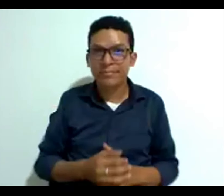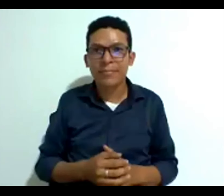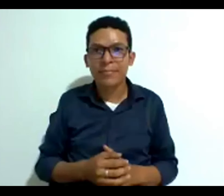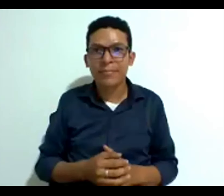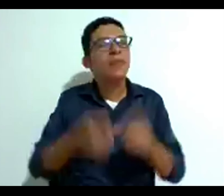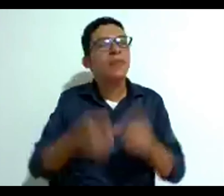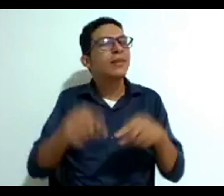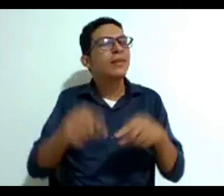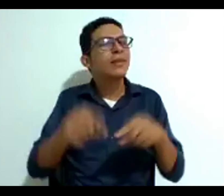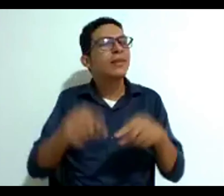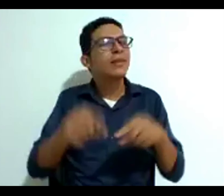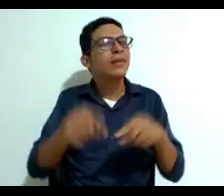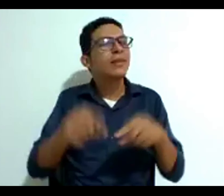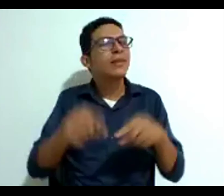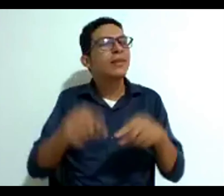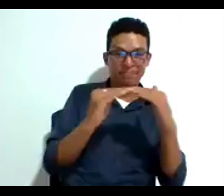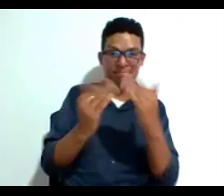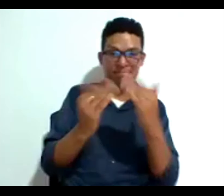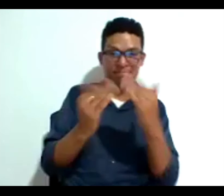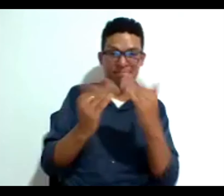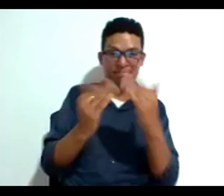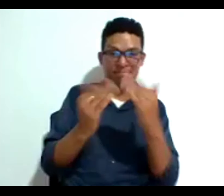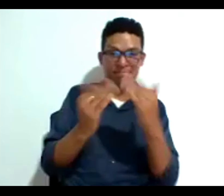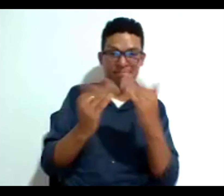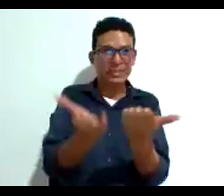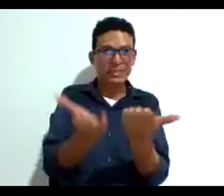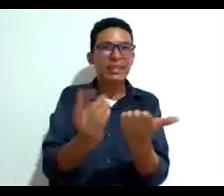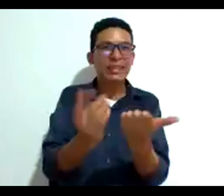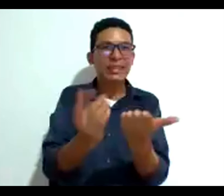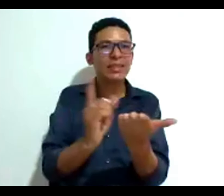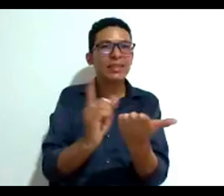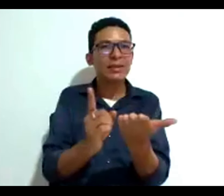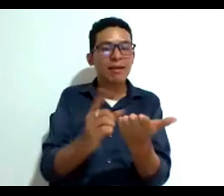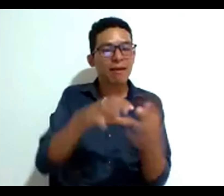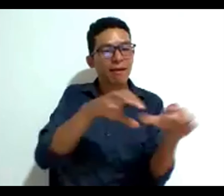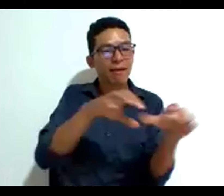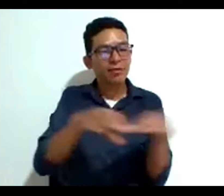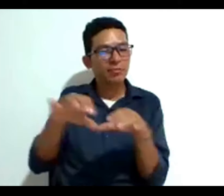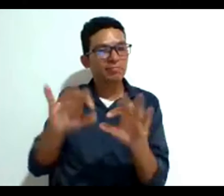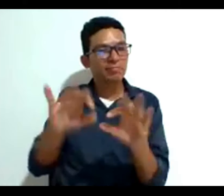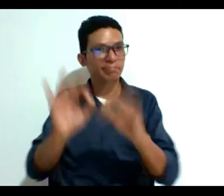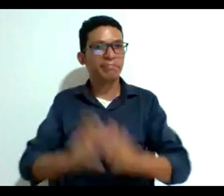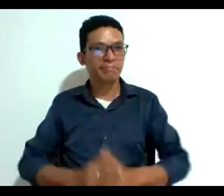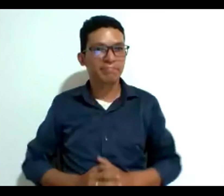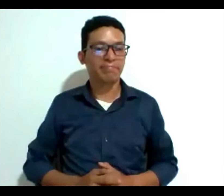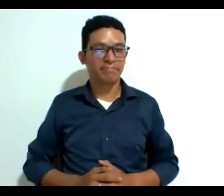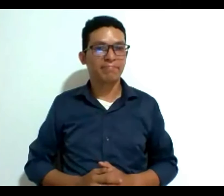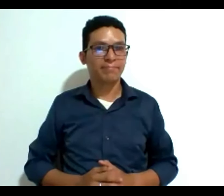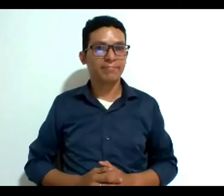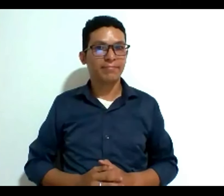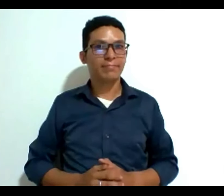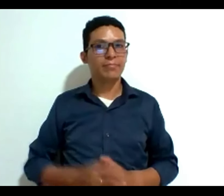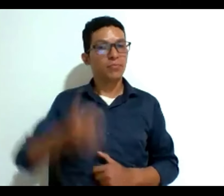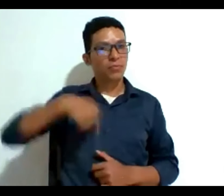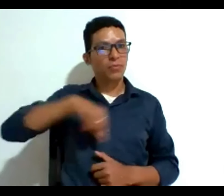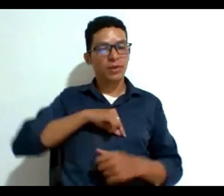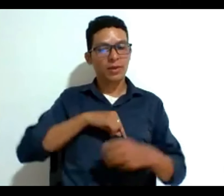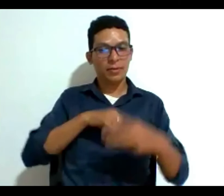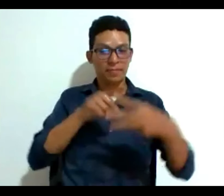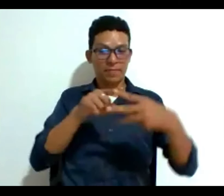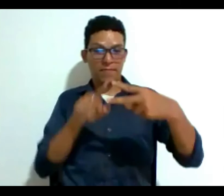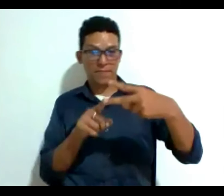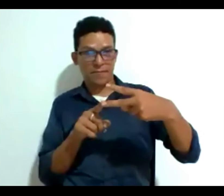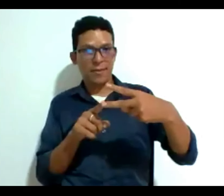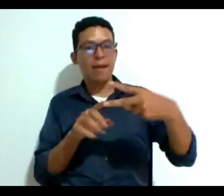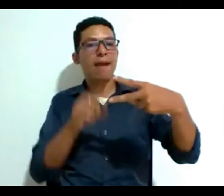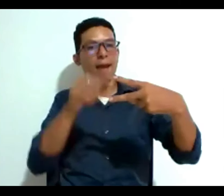armonía y un equilibrio en el contexto de una acción digna como tal entonces si reunimos estos dos conceptos